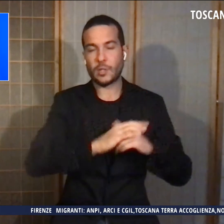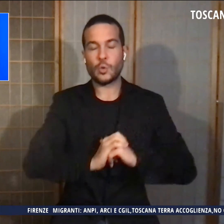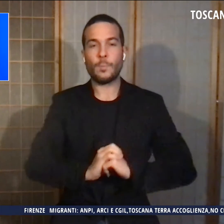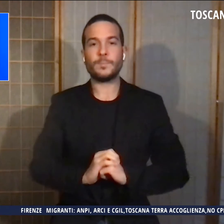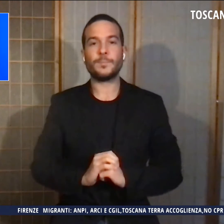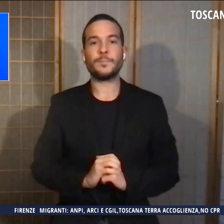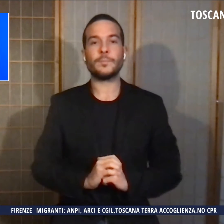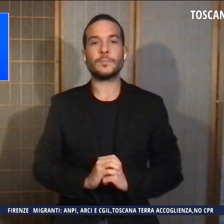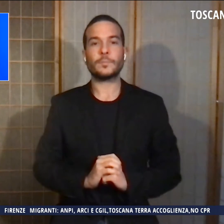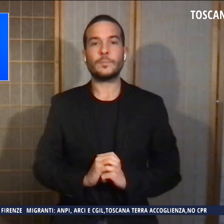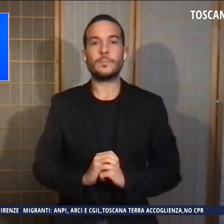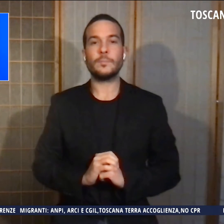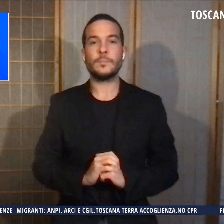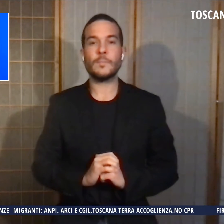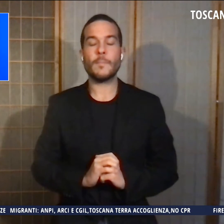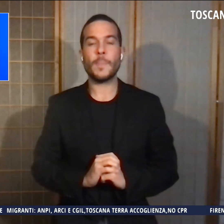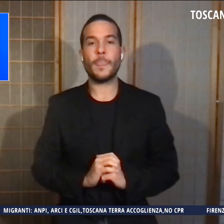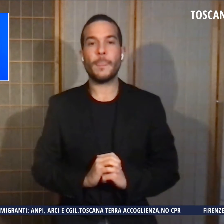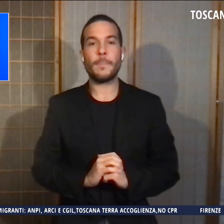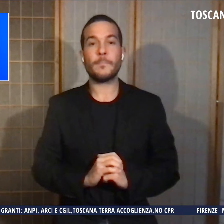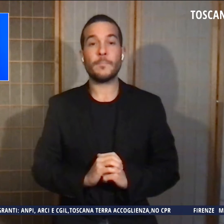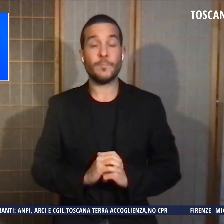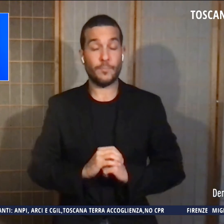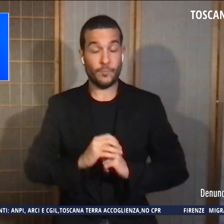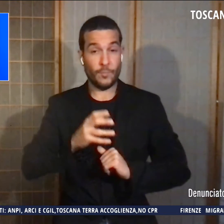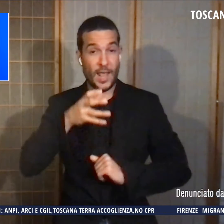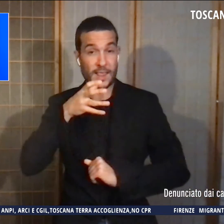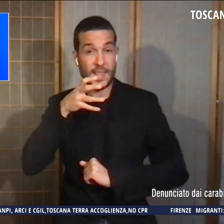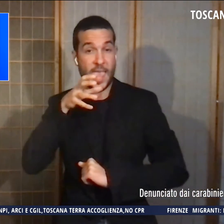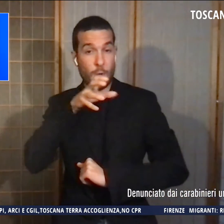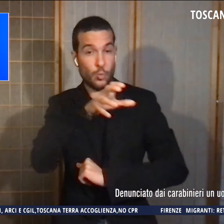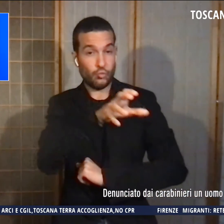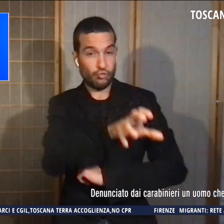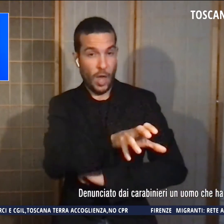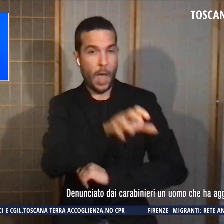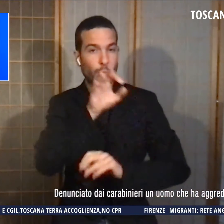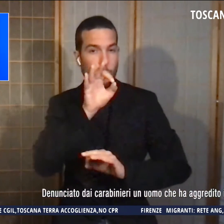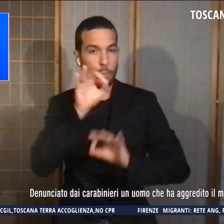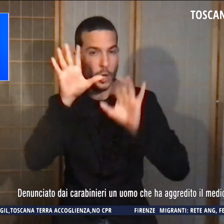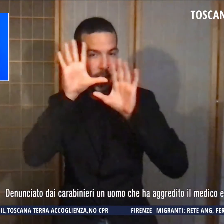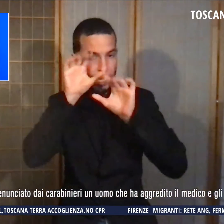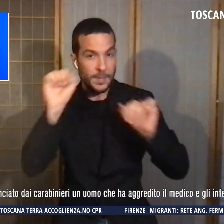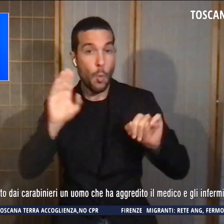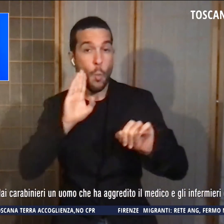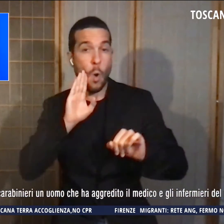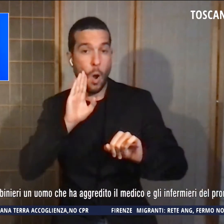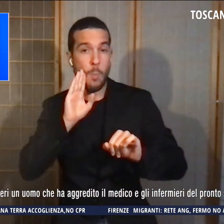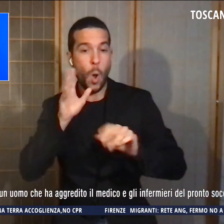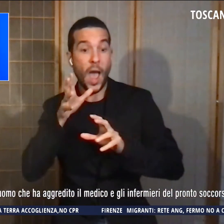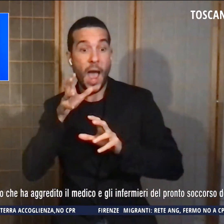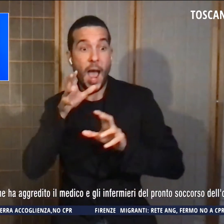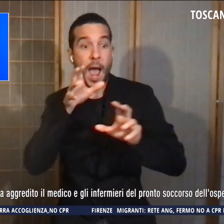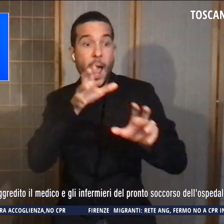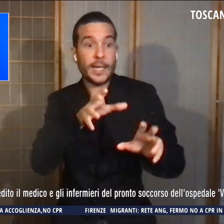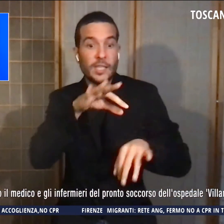A proposito di aggressioni, è denunciato dai carabinieri un uomo che ha aggredito il medico e gli infermieri del pronto